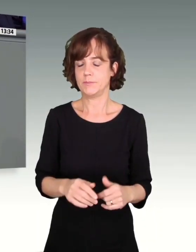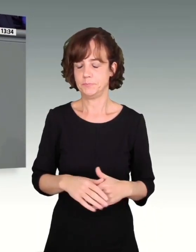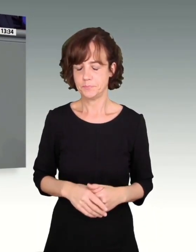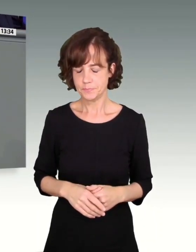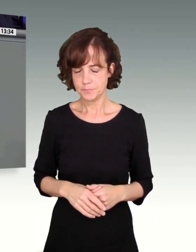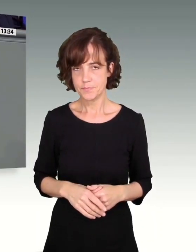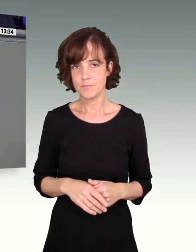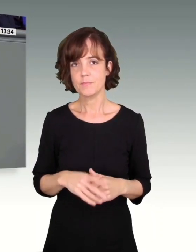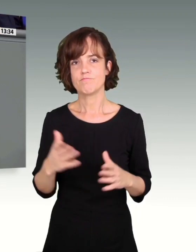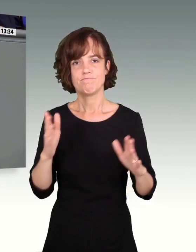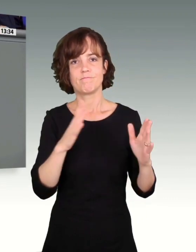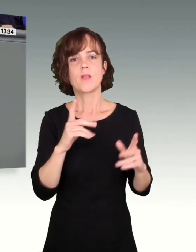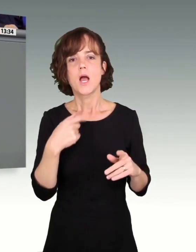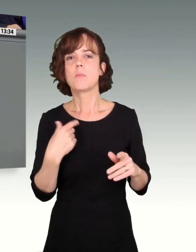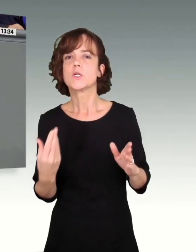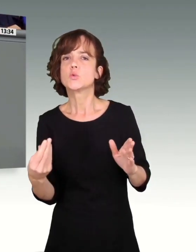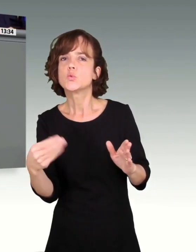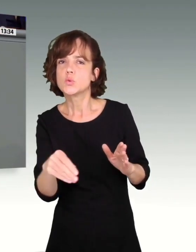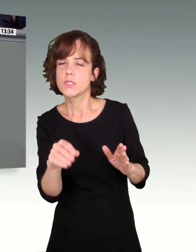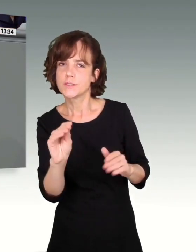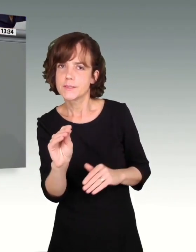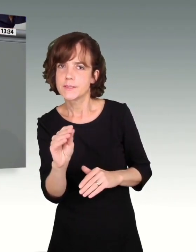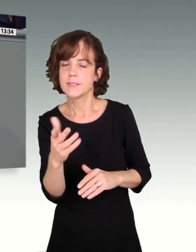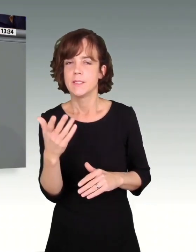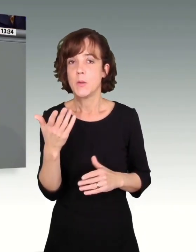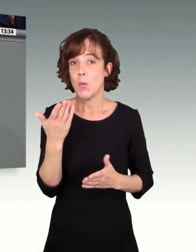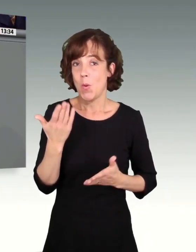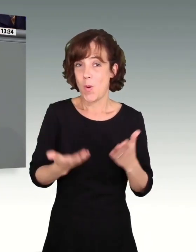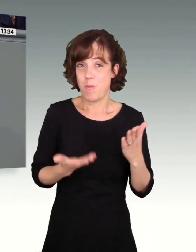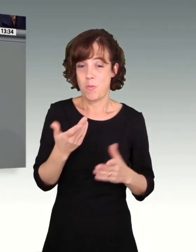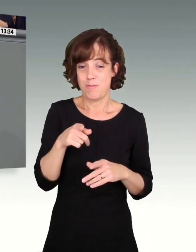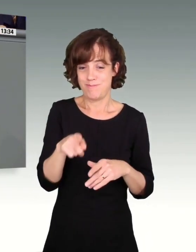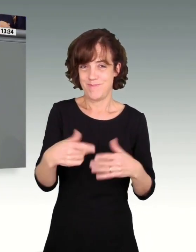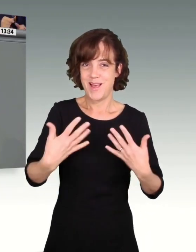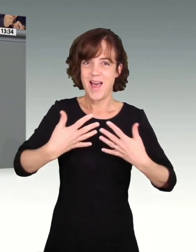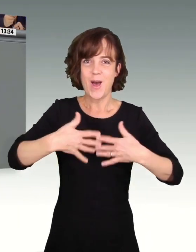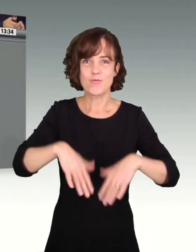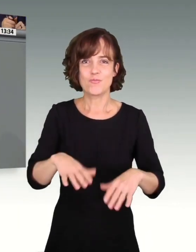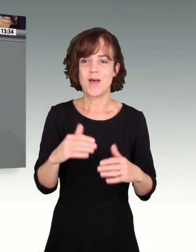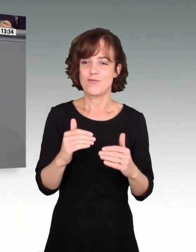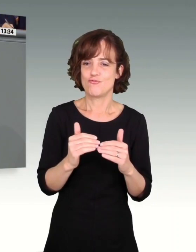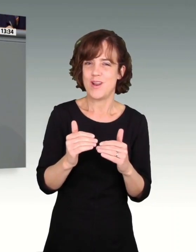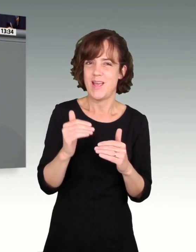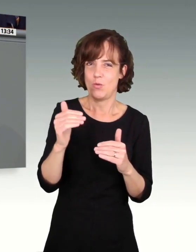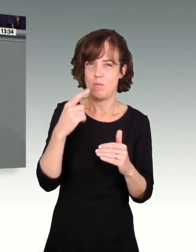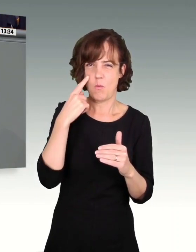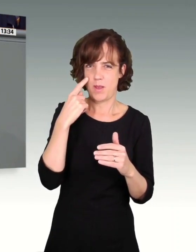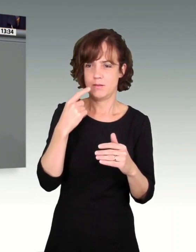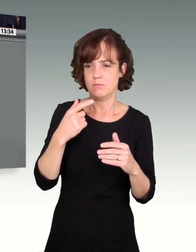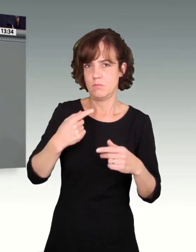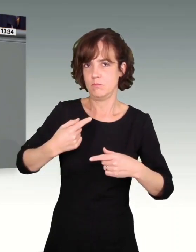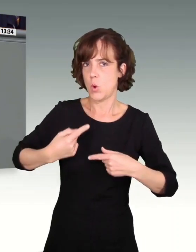zusätzlich schon anfügen möchte, ob diese automatische Ansteigerung, die derzeit